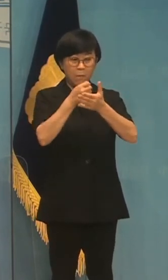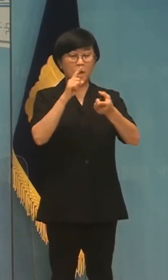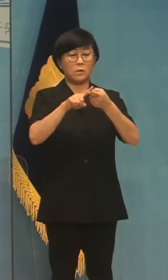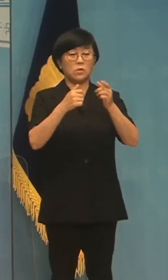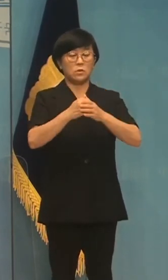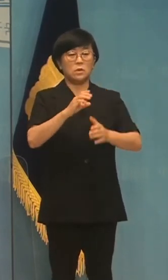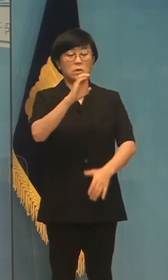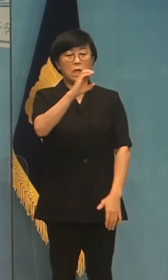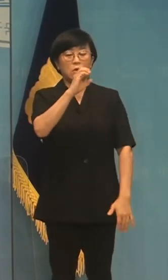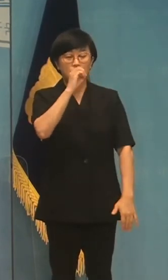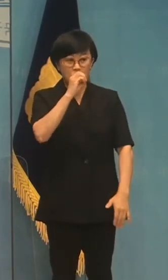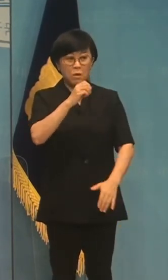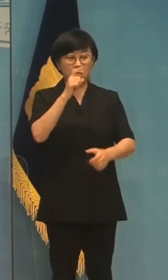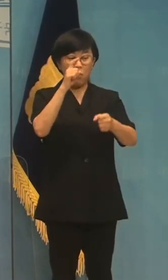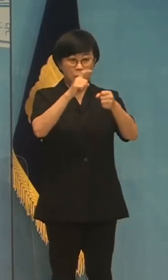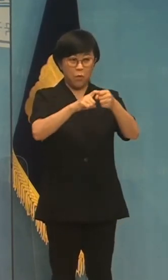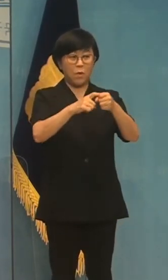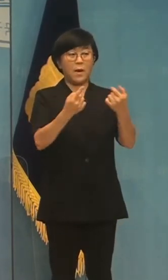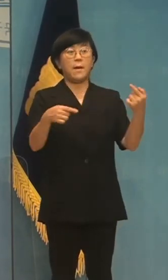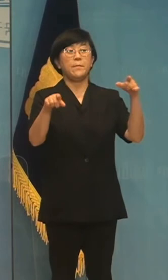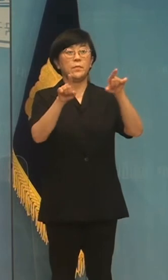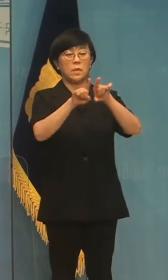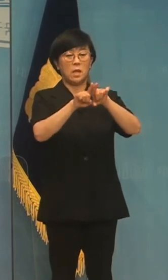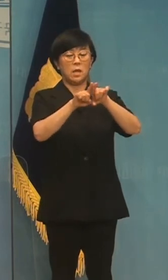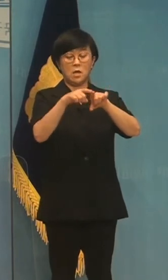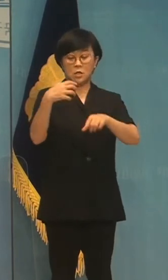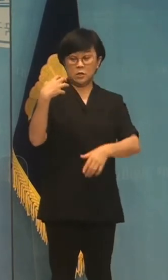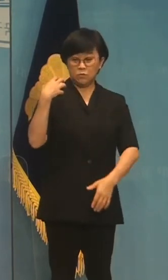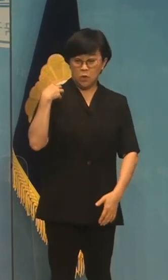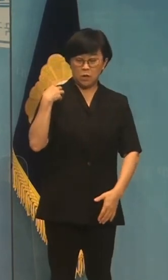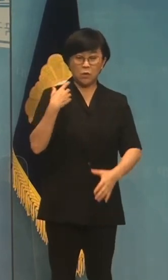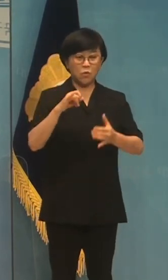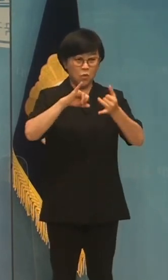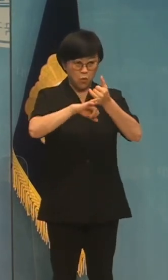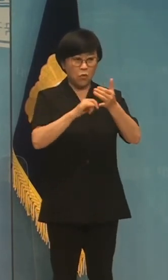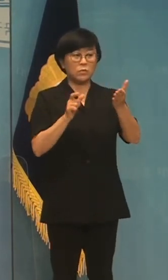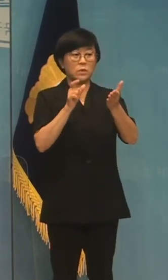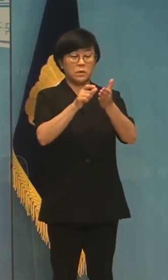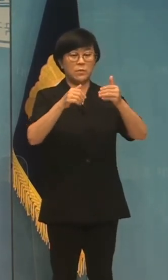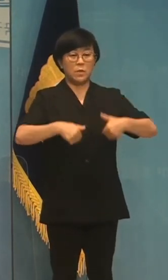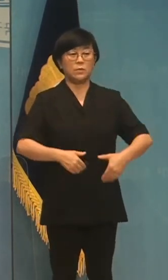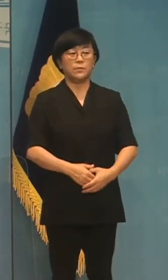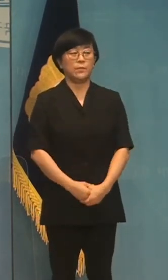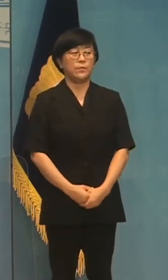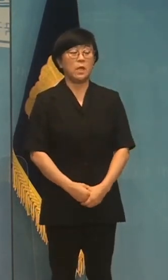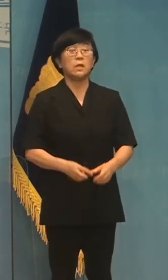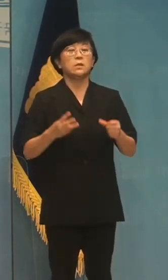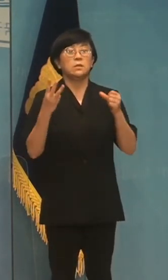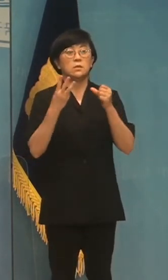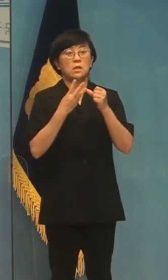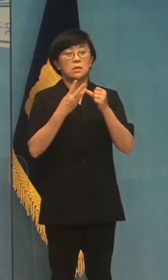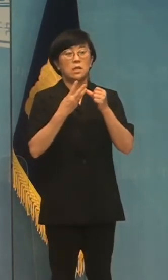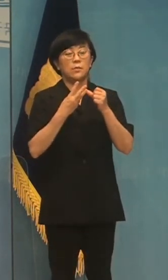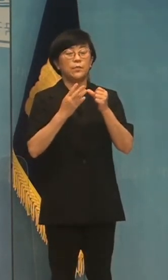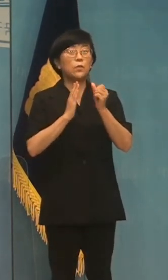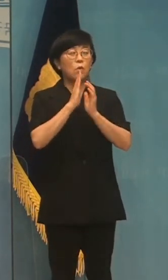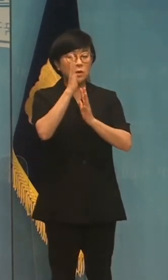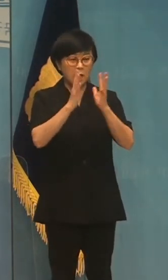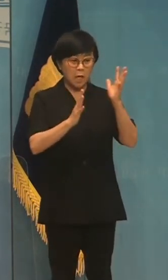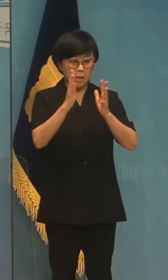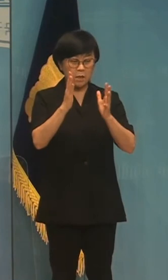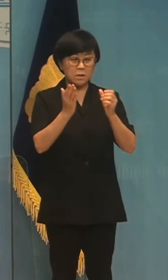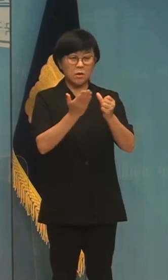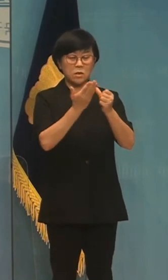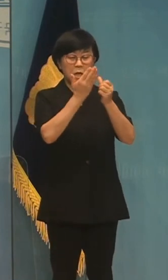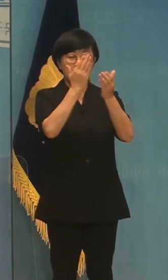목표와 함께 탄소중립 의무화를 반드시 명시해야 합니다. 셋째, 녹색성장이